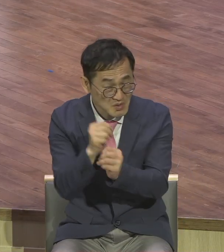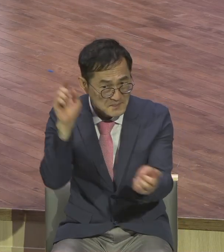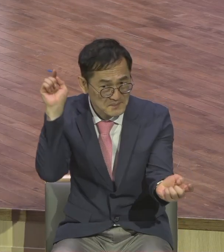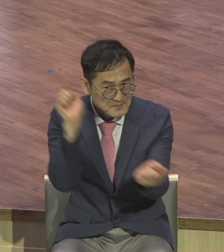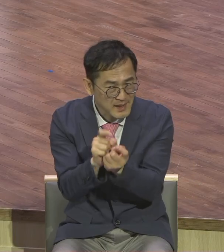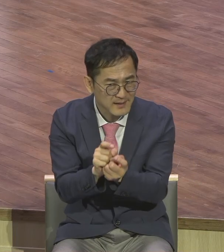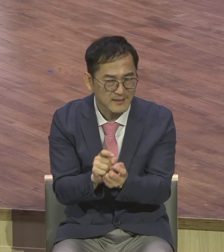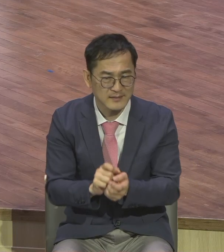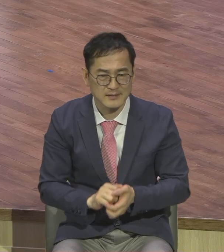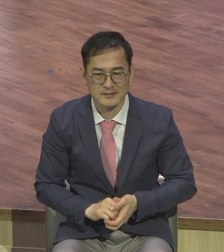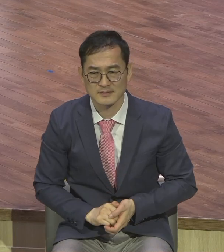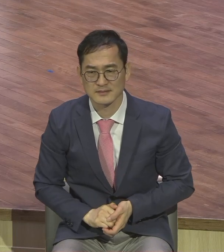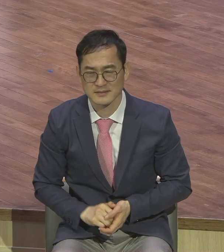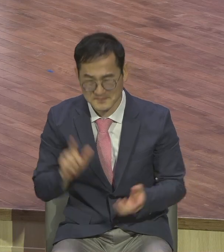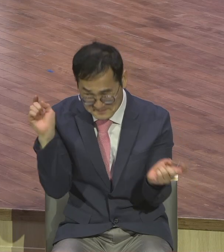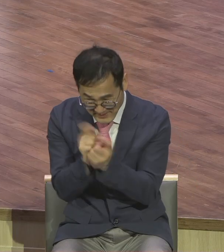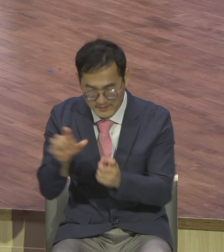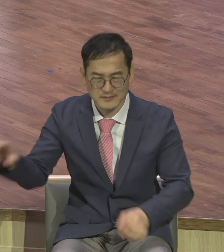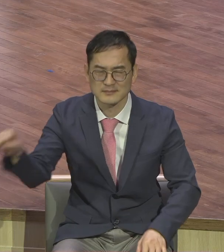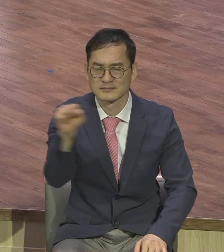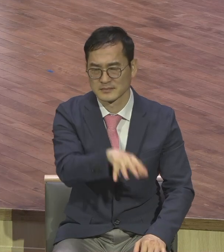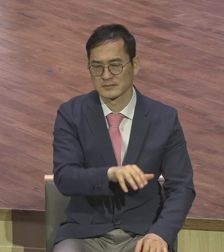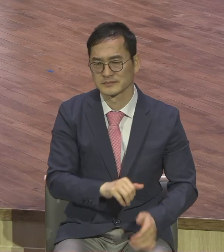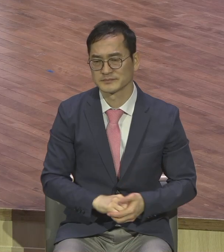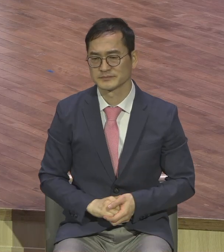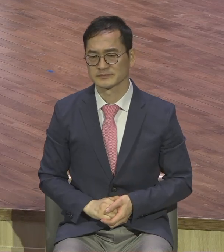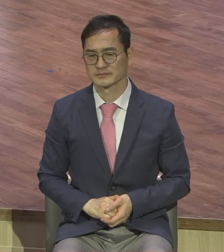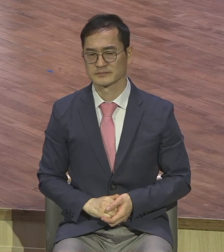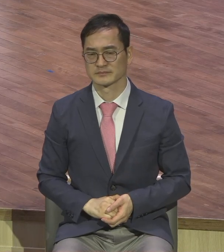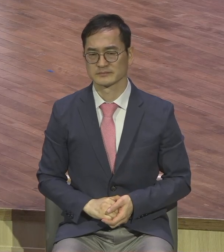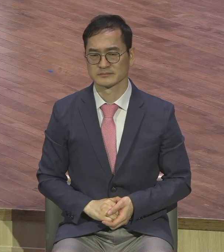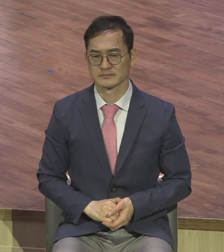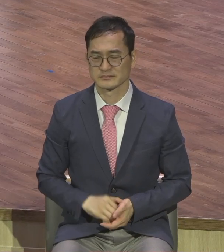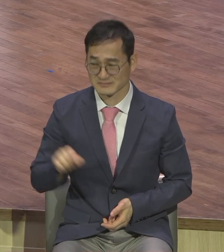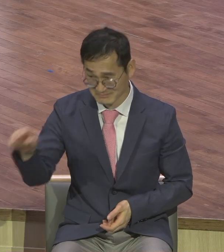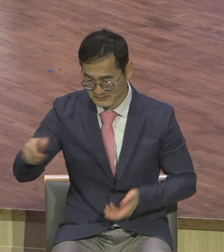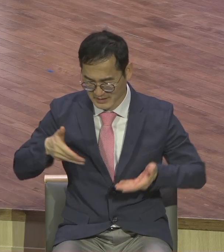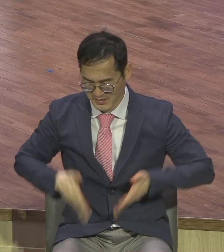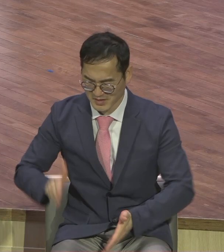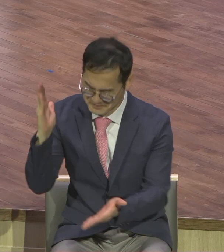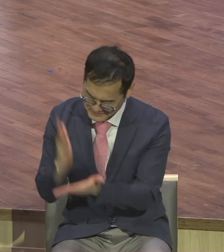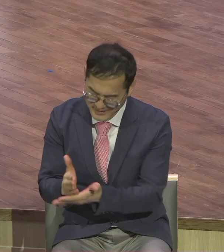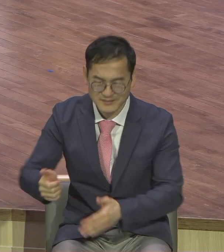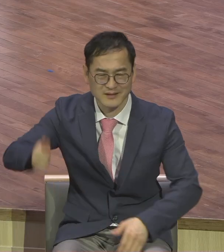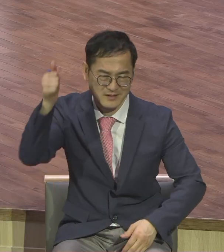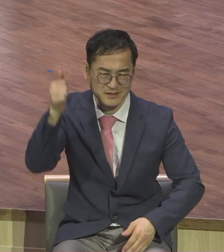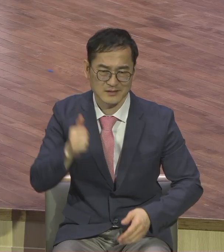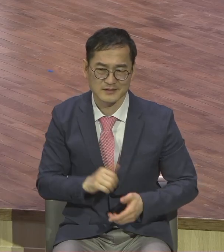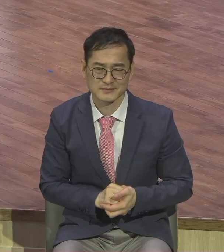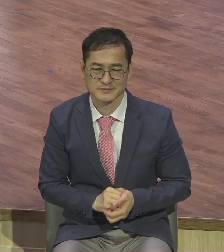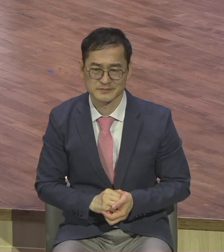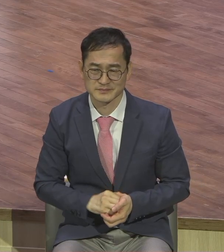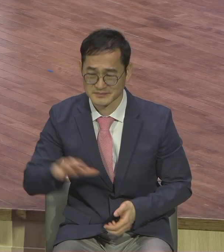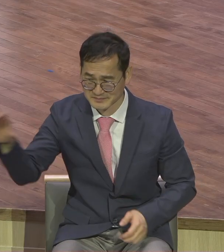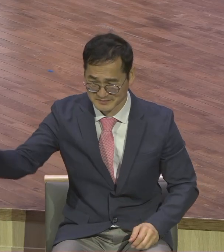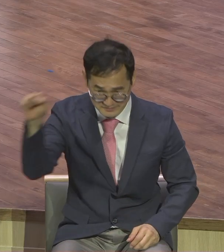것이 낫다니까요. 얼마나 무서운 쪽입니다. 백년도 천연도 아니요. 영원이요. 누가 16장 19절로